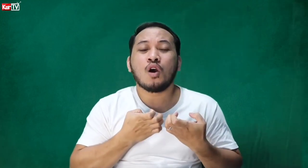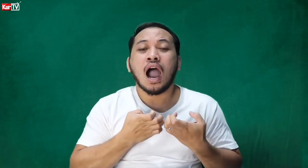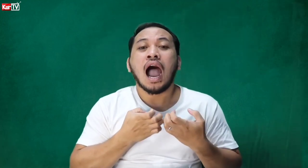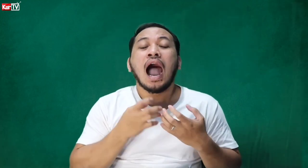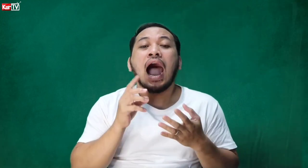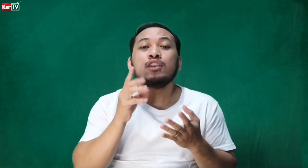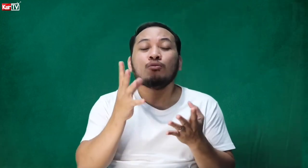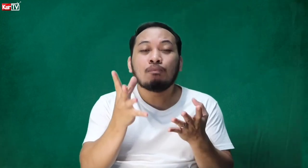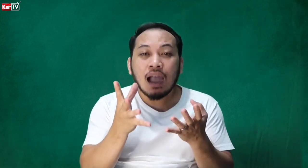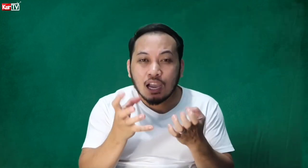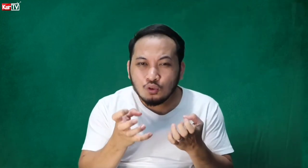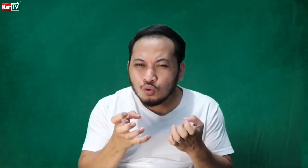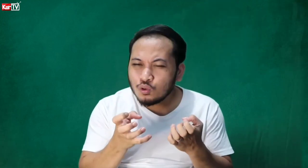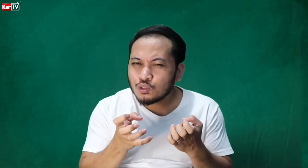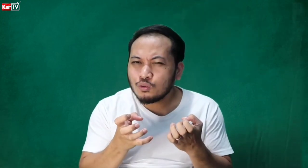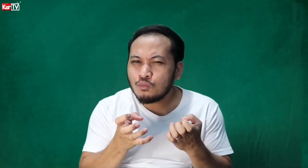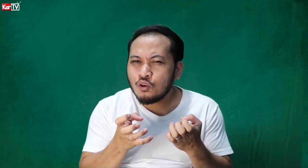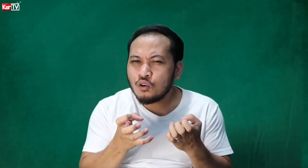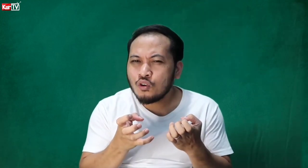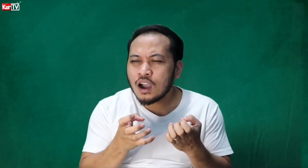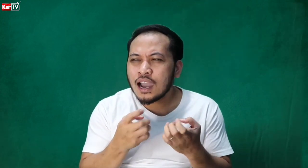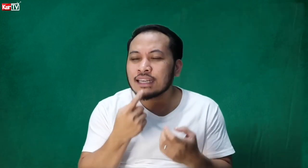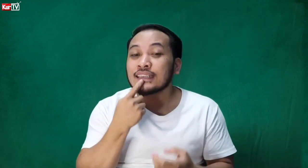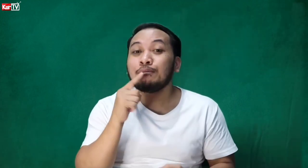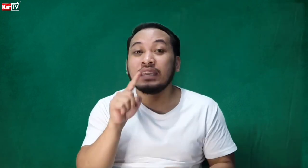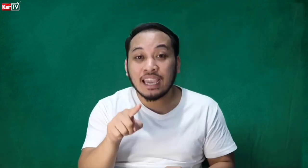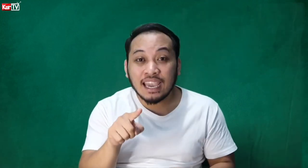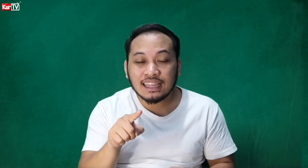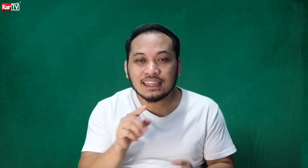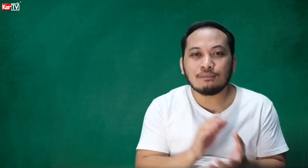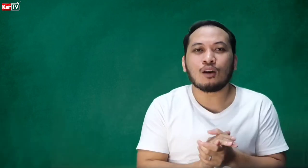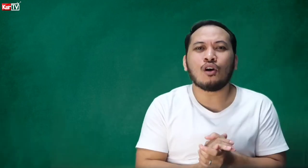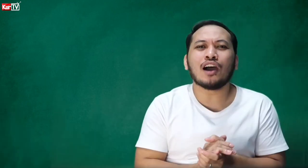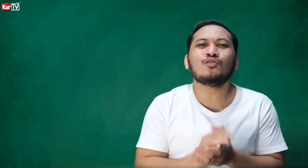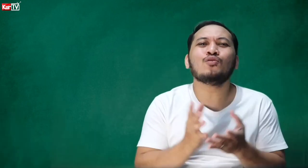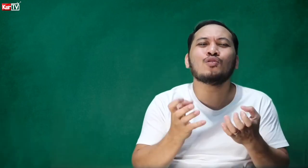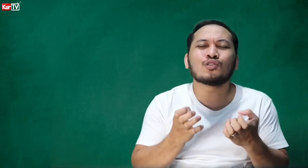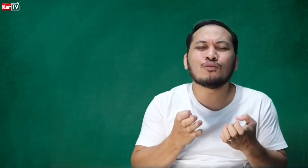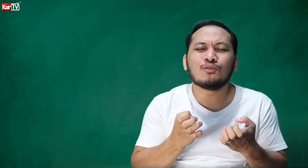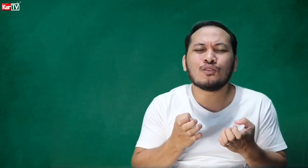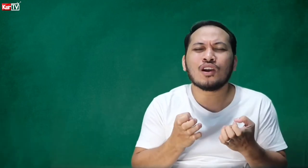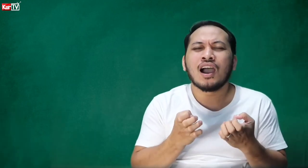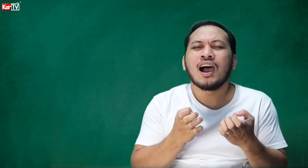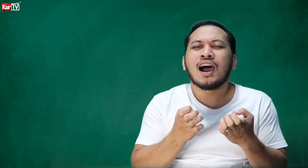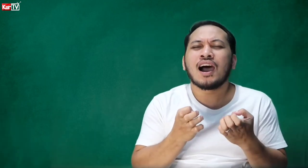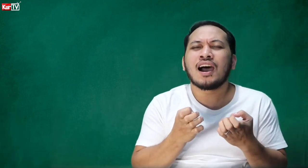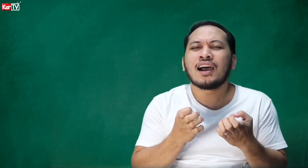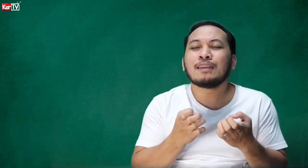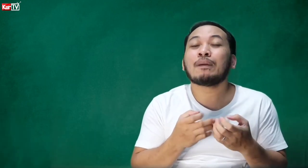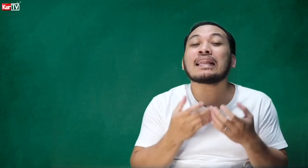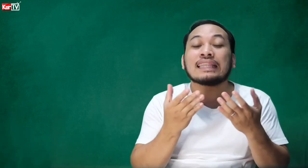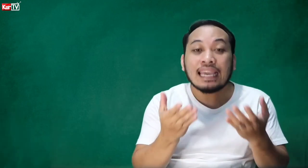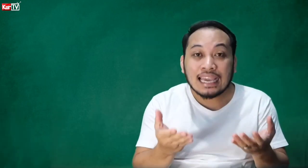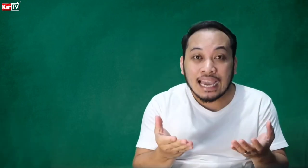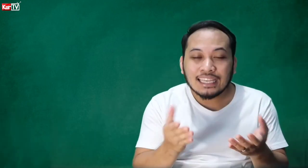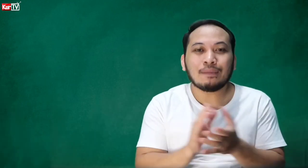ano ba yung gusto mong sabihin, diba? Kung ano yung gusto mong iparating na